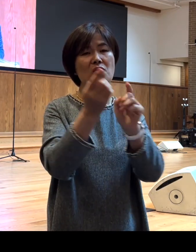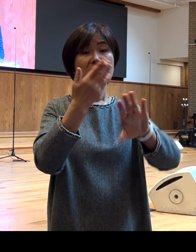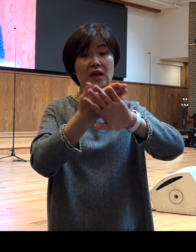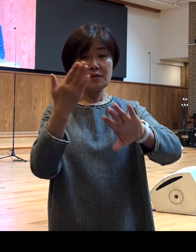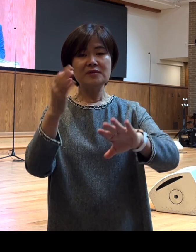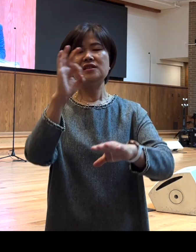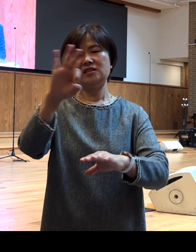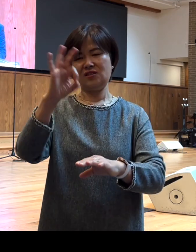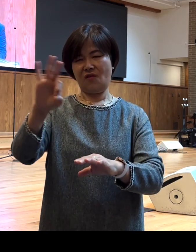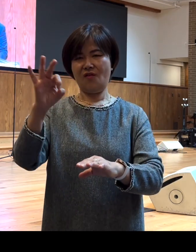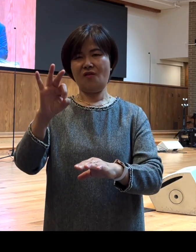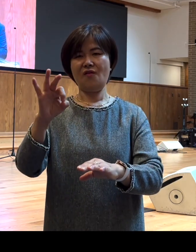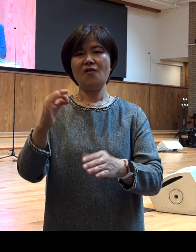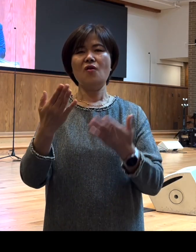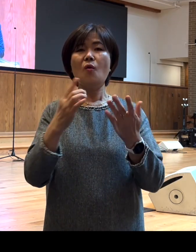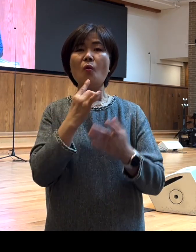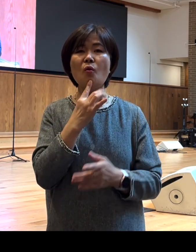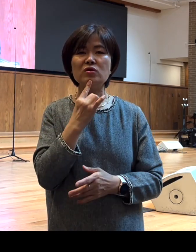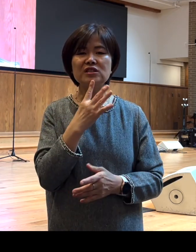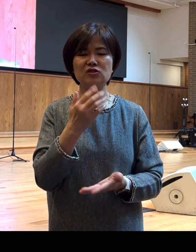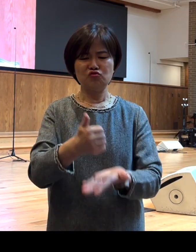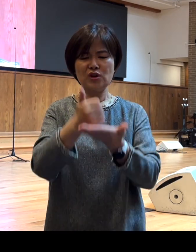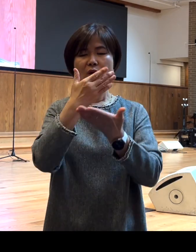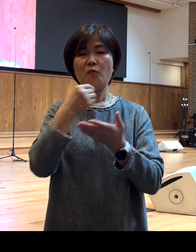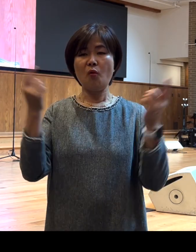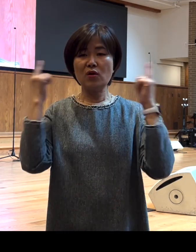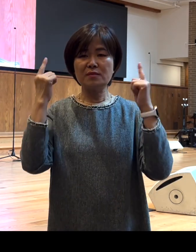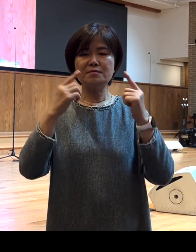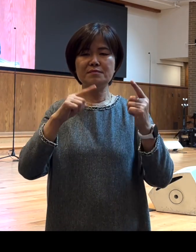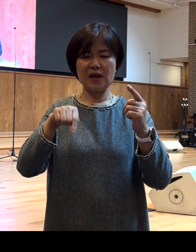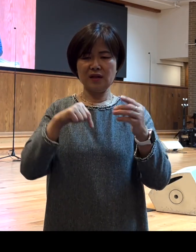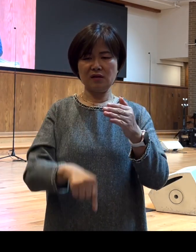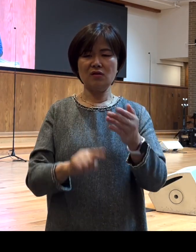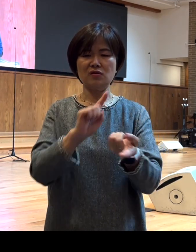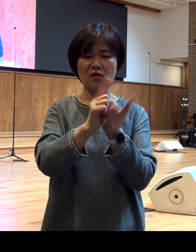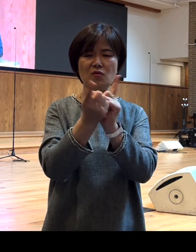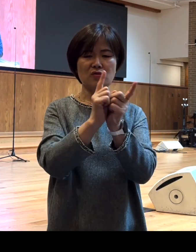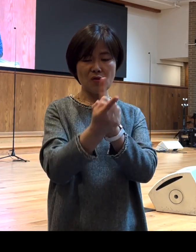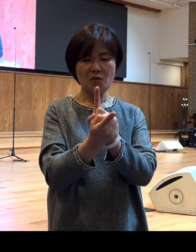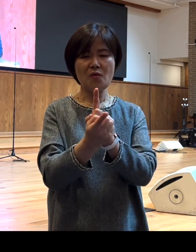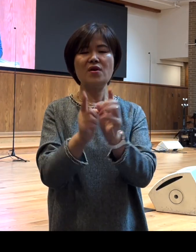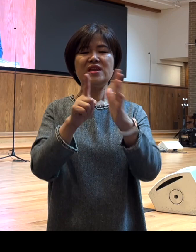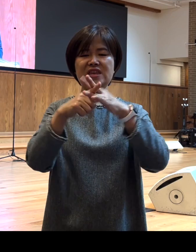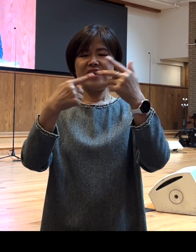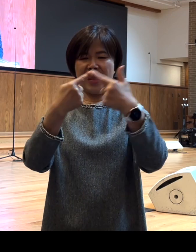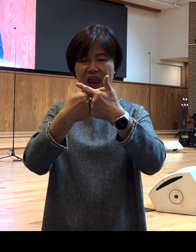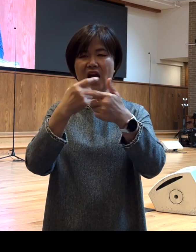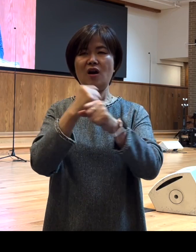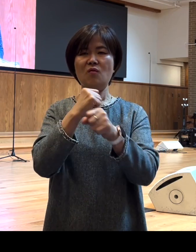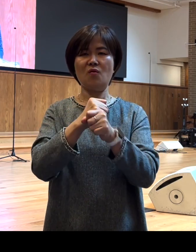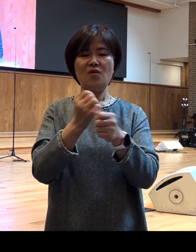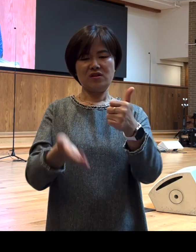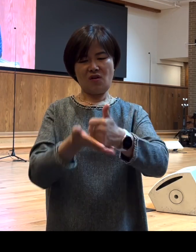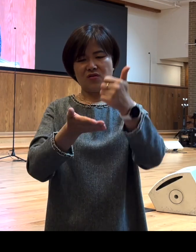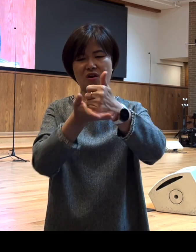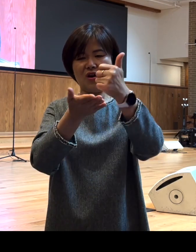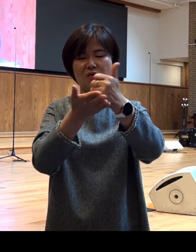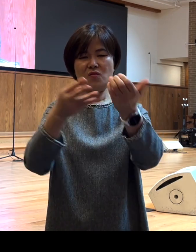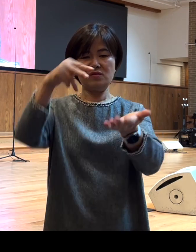오직 주의 복음 안에서 서로를 수용하고 격려하고 세워주는 일을 할 수 있어야